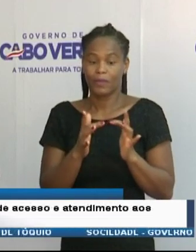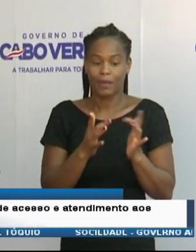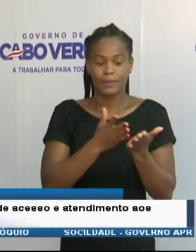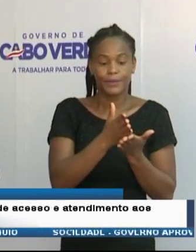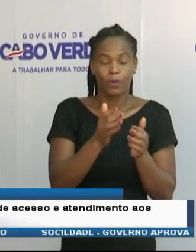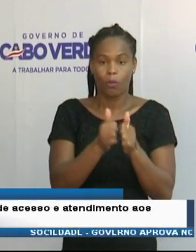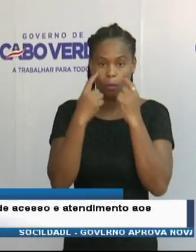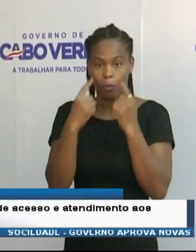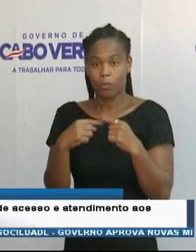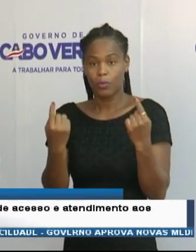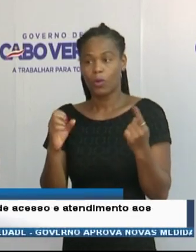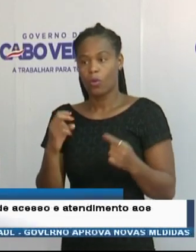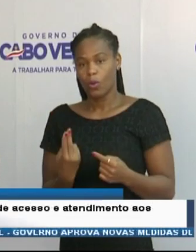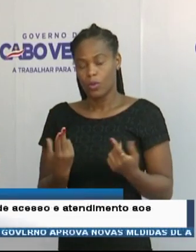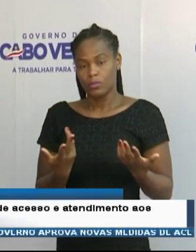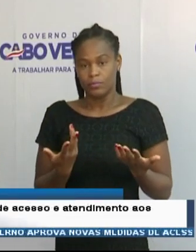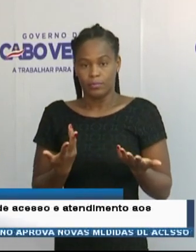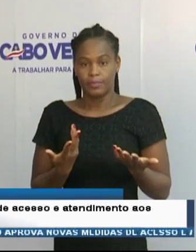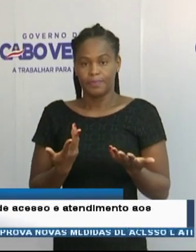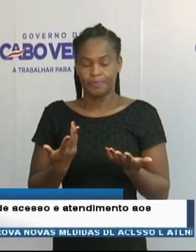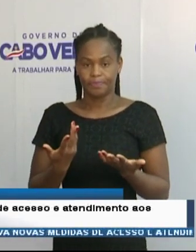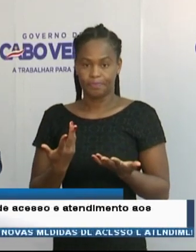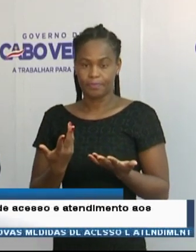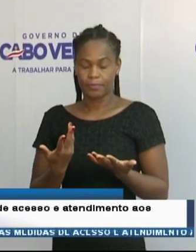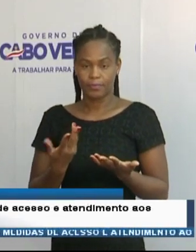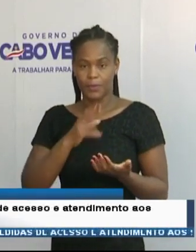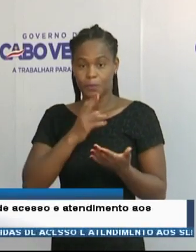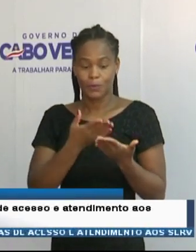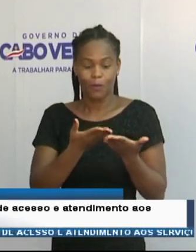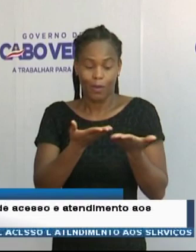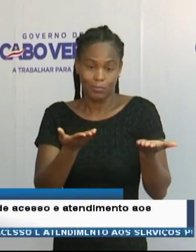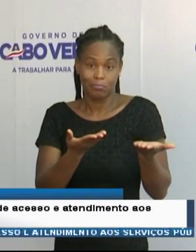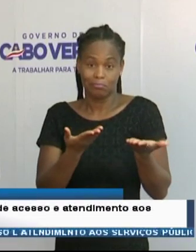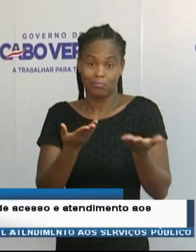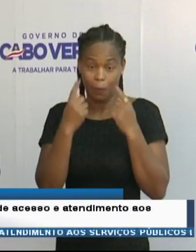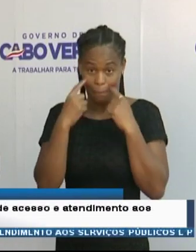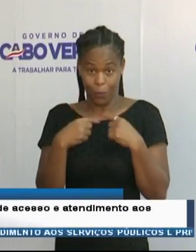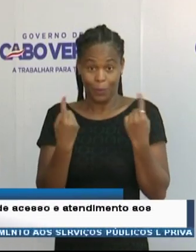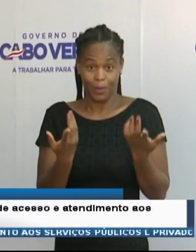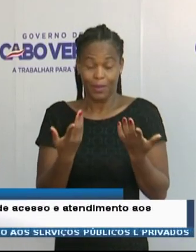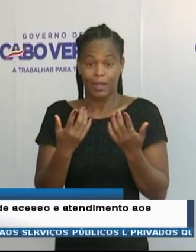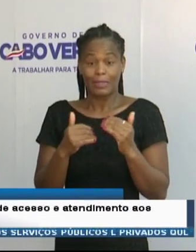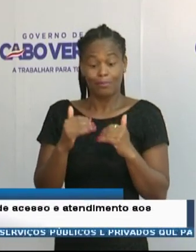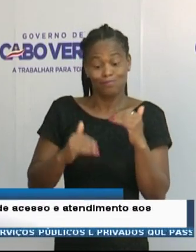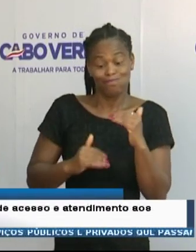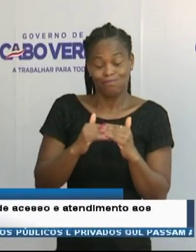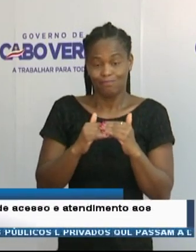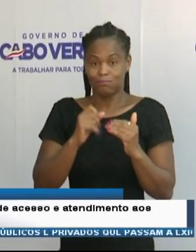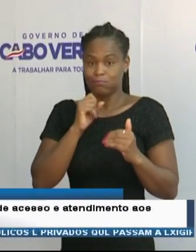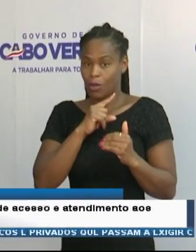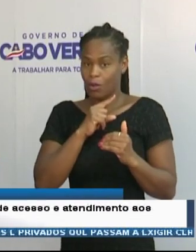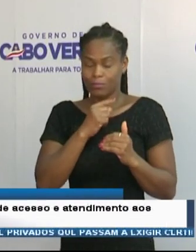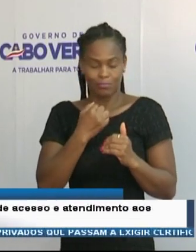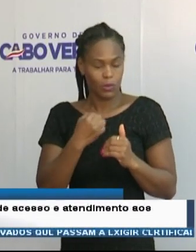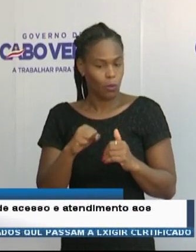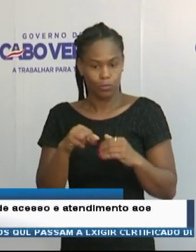direto com o público ou de atendimento ao público. Chegando num extremo até de se poder negar o